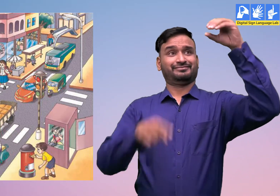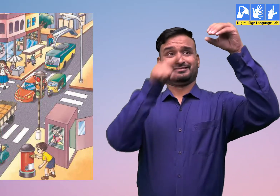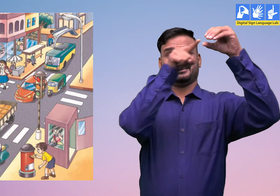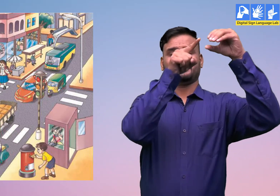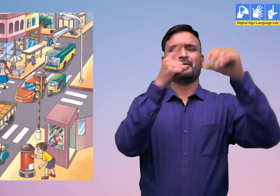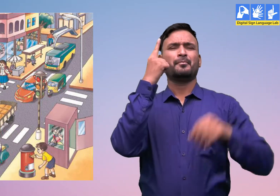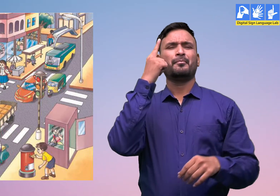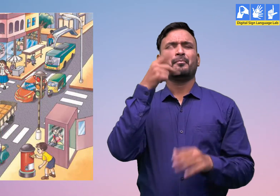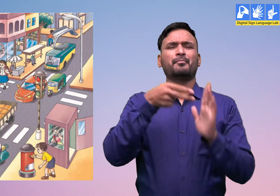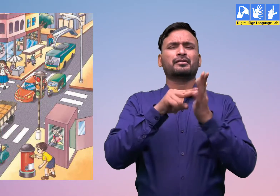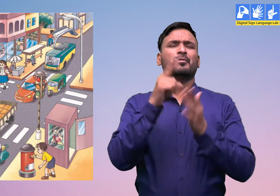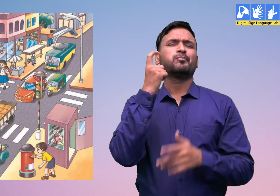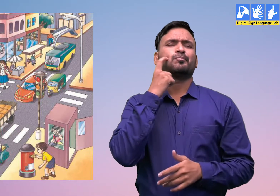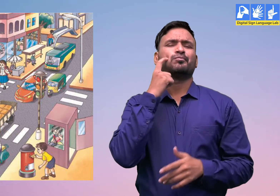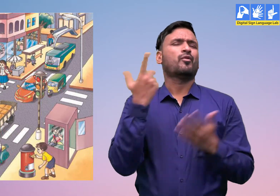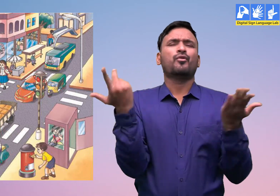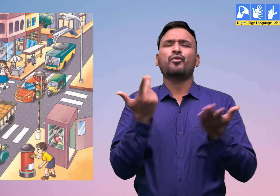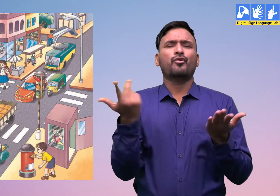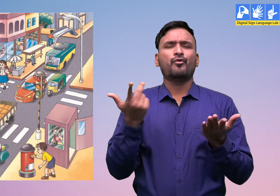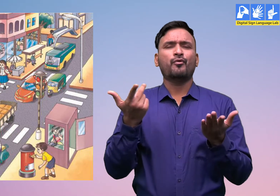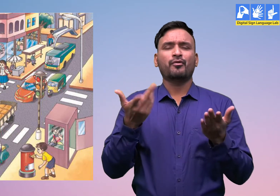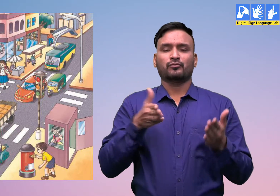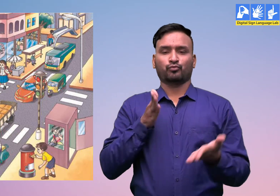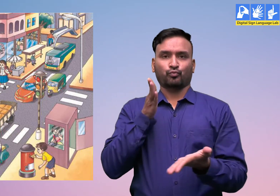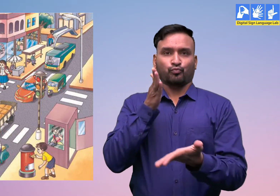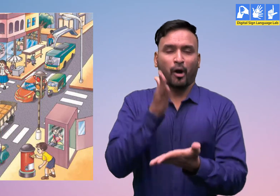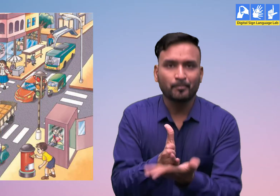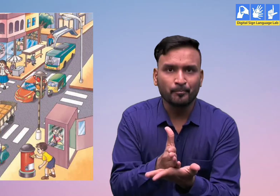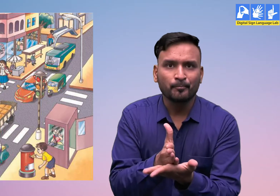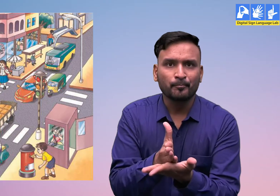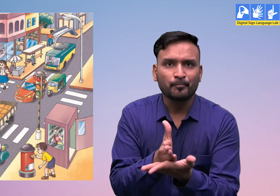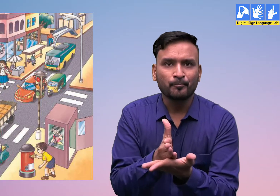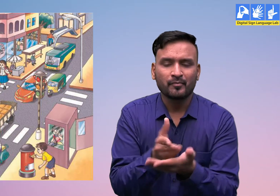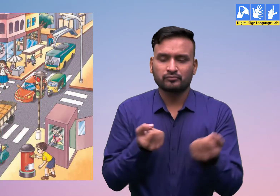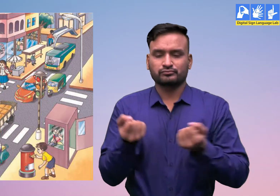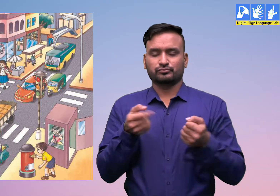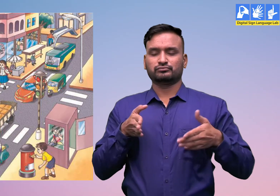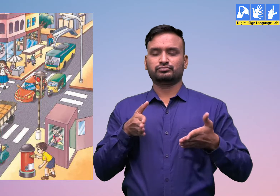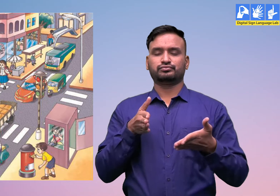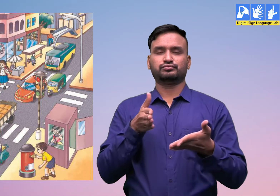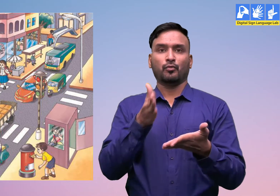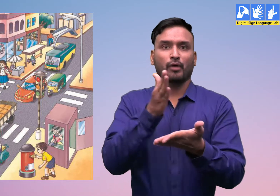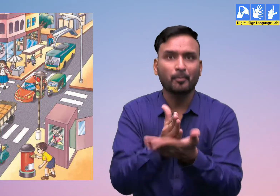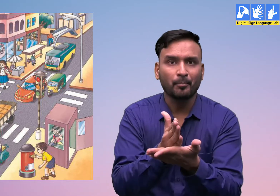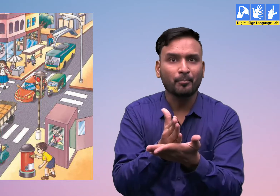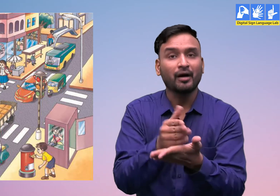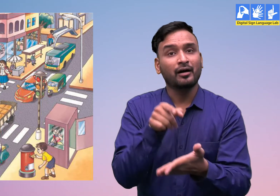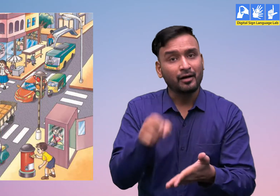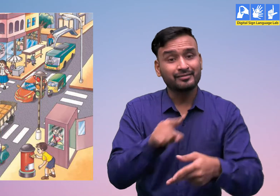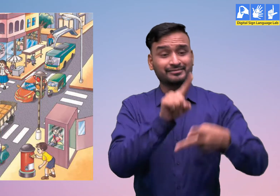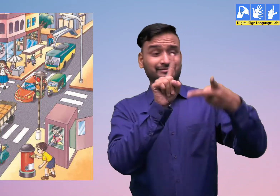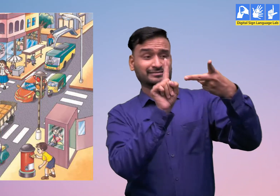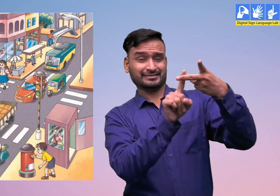इसके बाइयो ट्रैफिक लाइट है, इसकी पहले लाल बत्ती वहानों को रुकने का संकेत देती है,